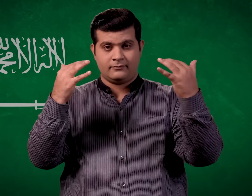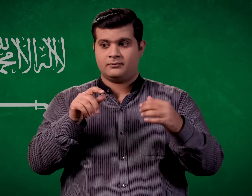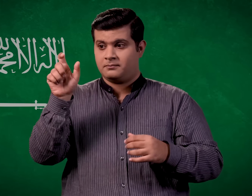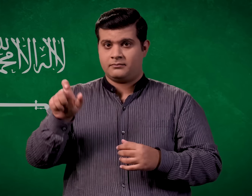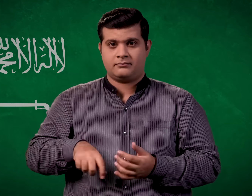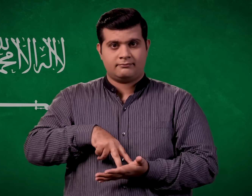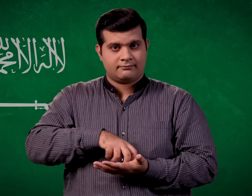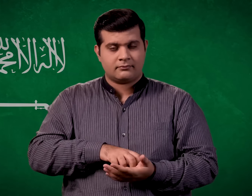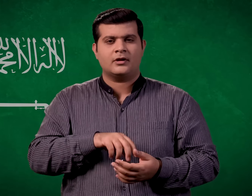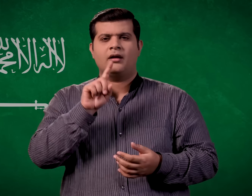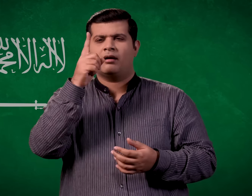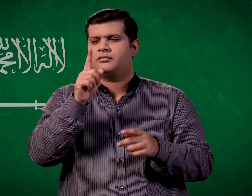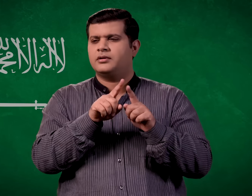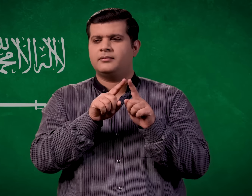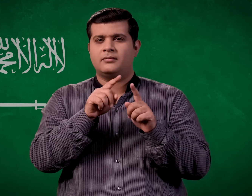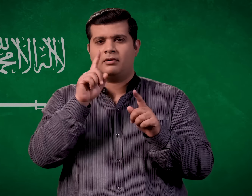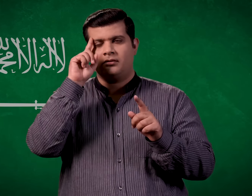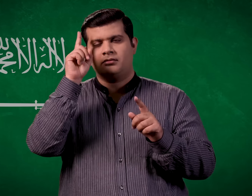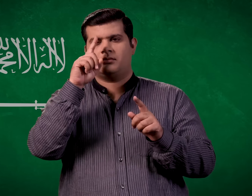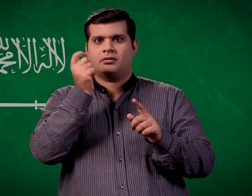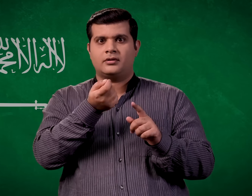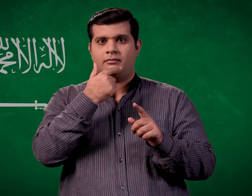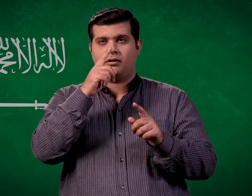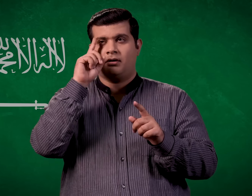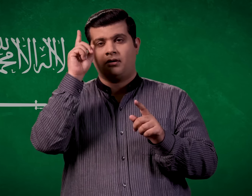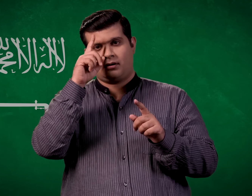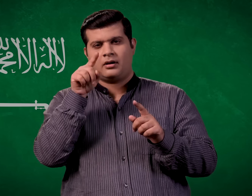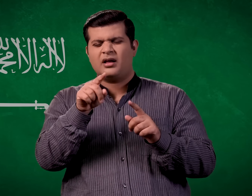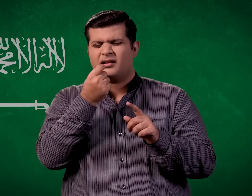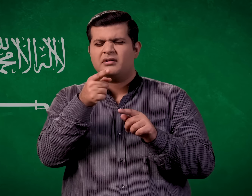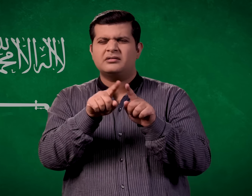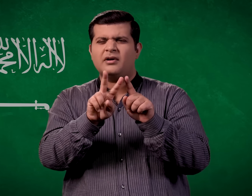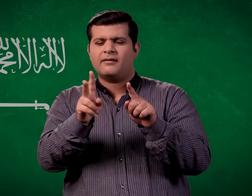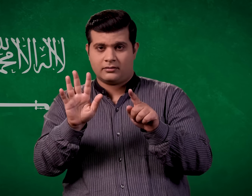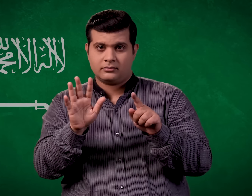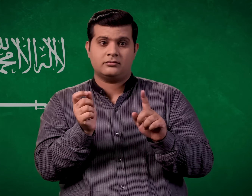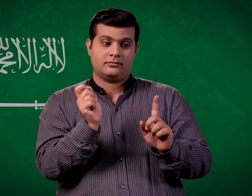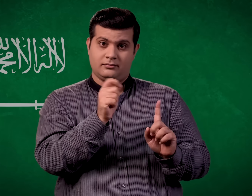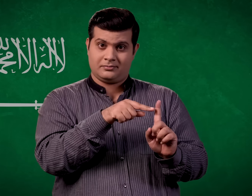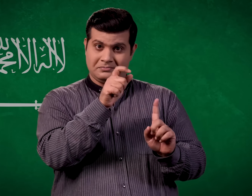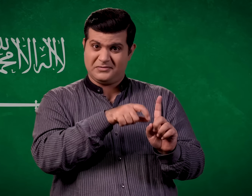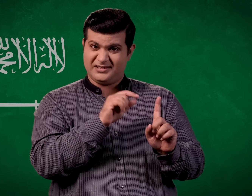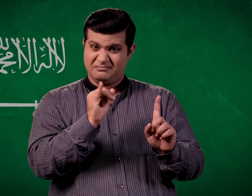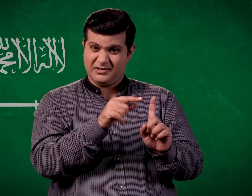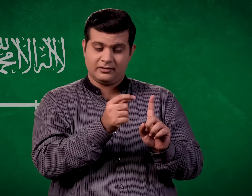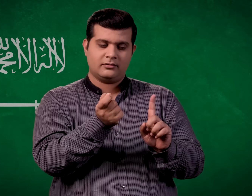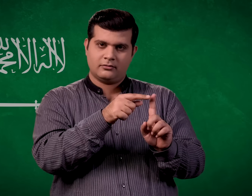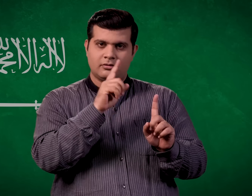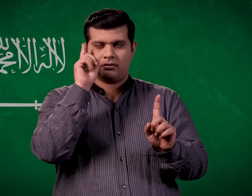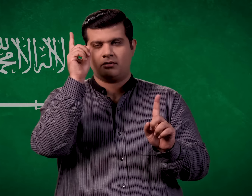तकने पर मजबूर करती है फिर उसे दवाओं या अन्य समान बदार्थों का उप्योग करके बेहोश कर